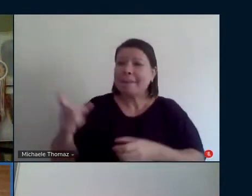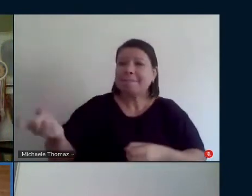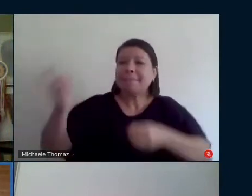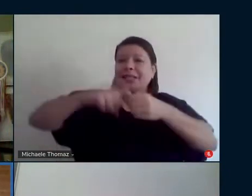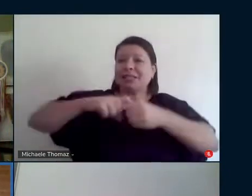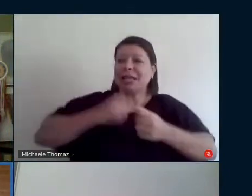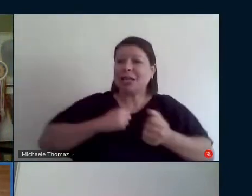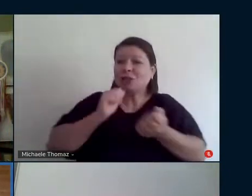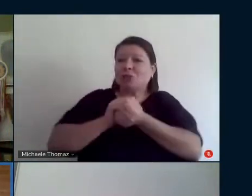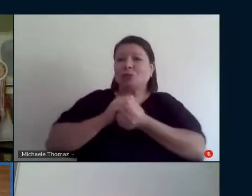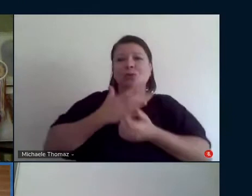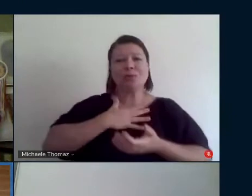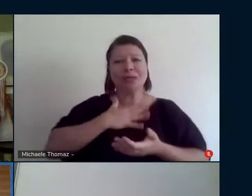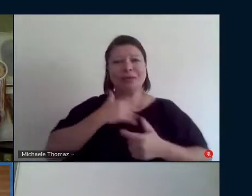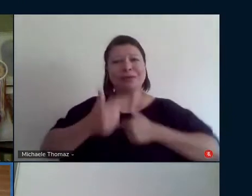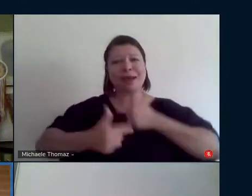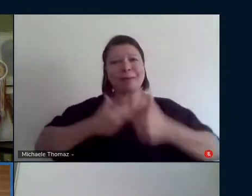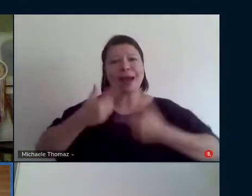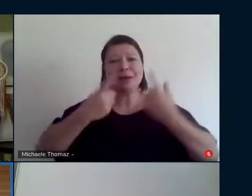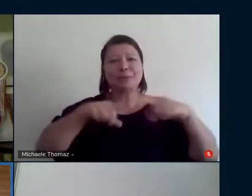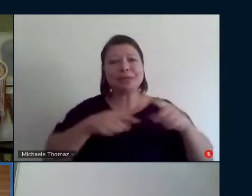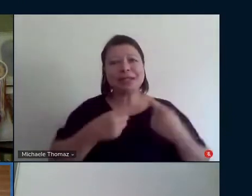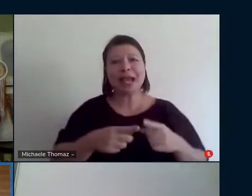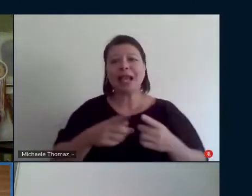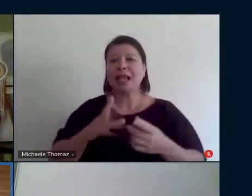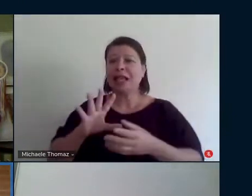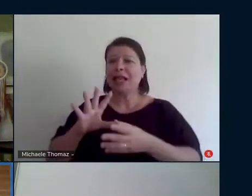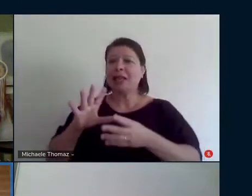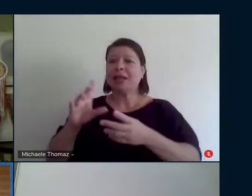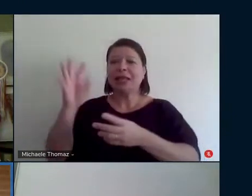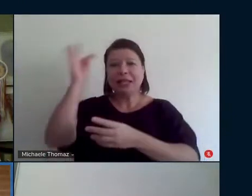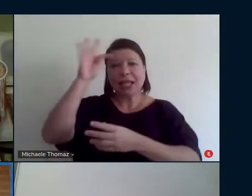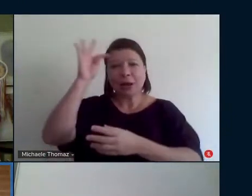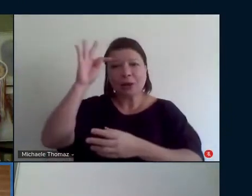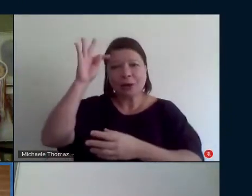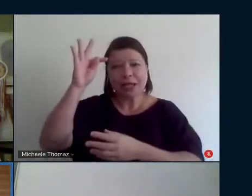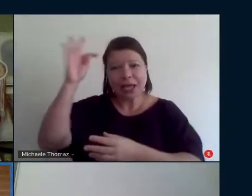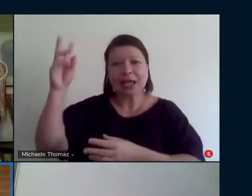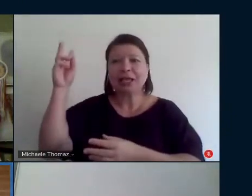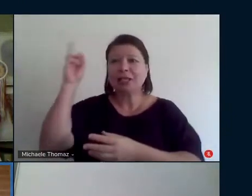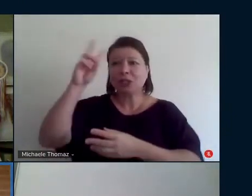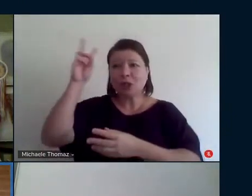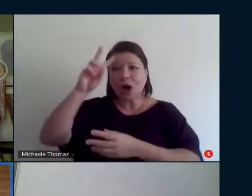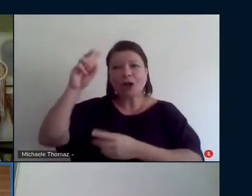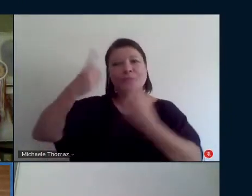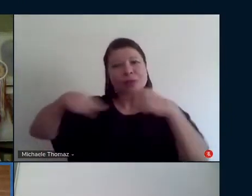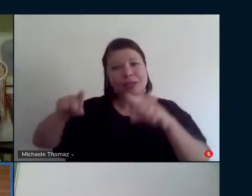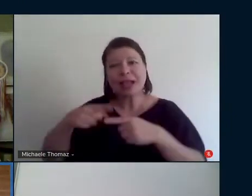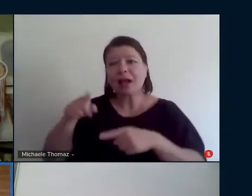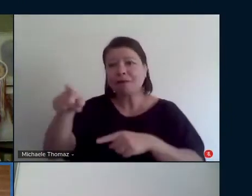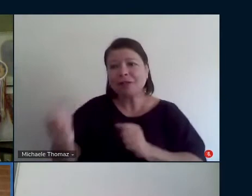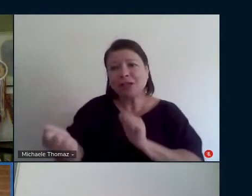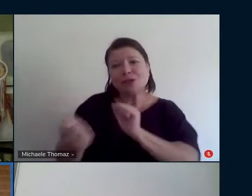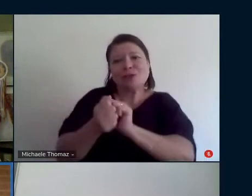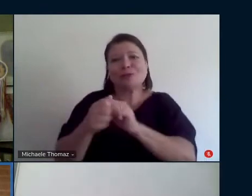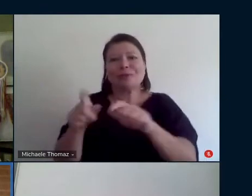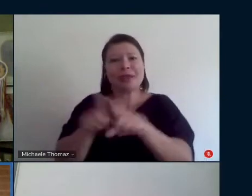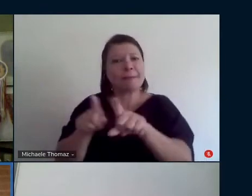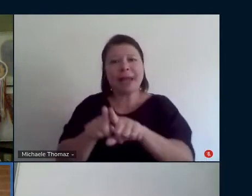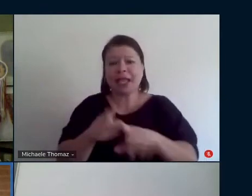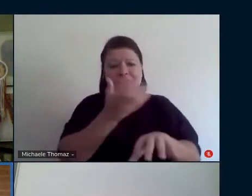musical quanto da teoria histórica cultural pra mim é sempre foi e cada vez mais eu entregaria